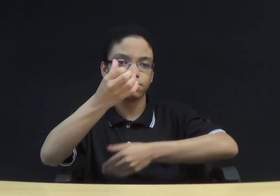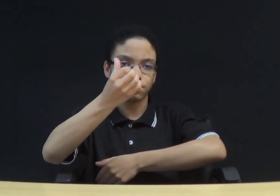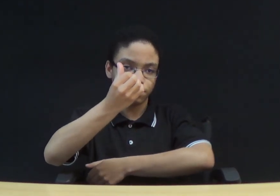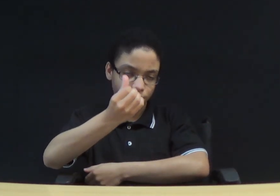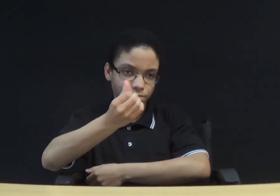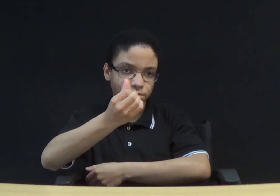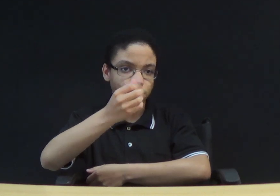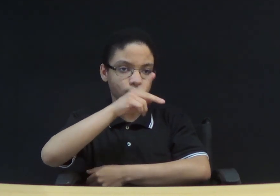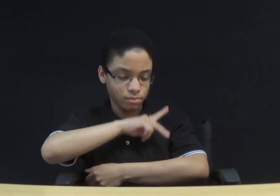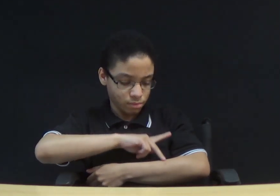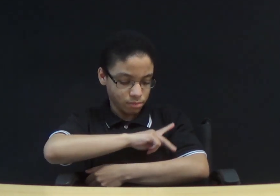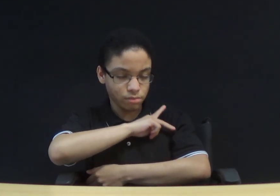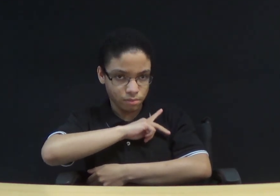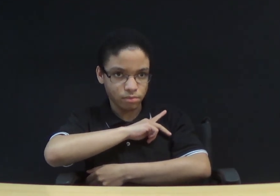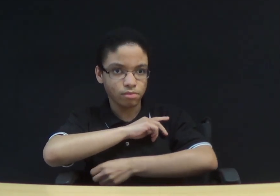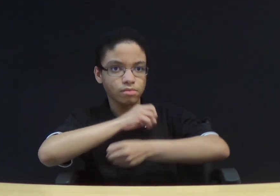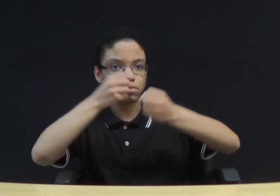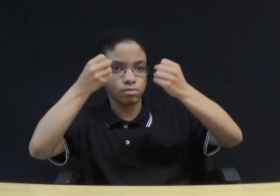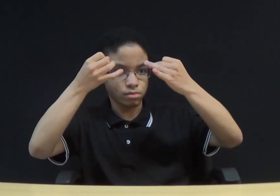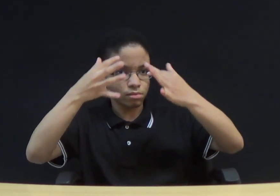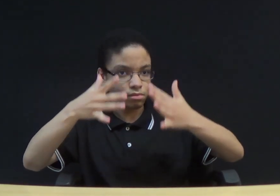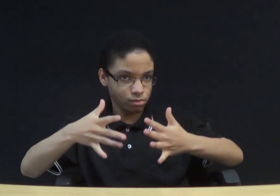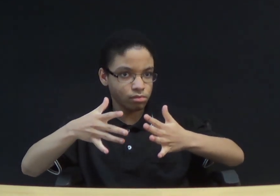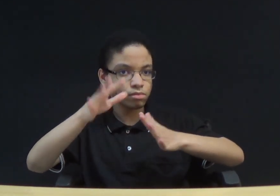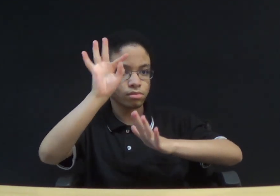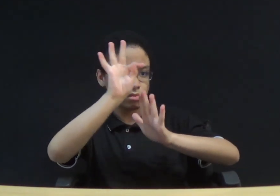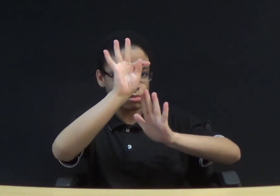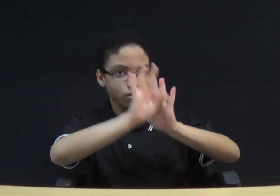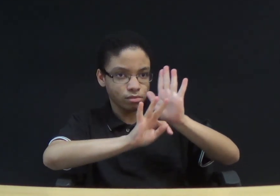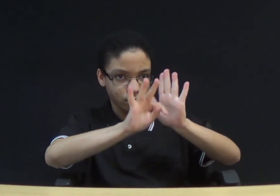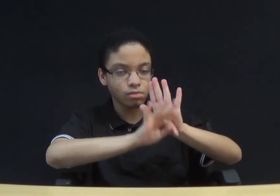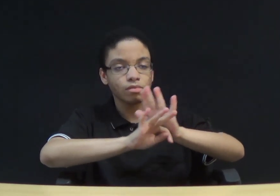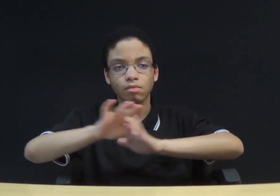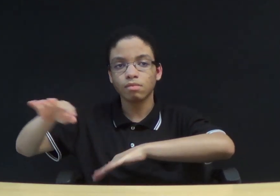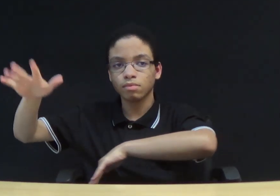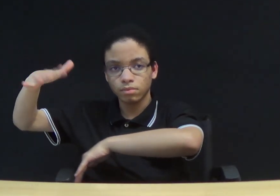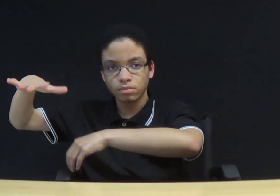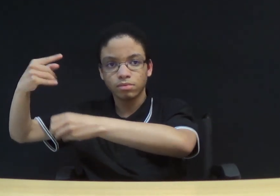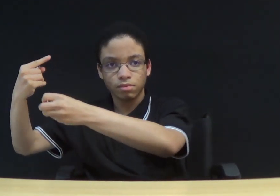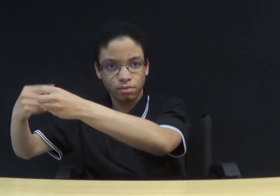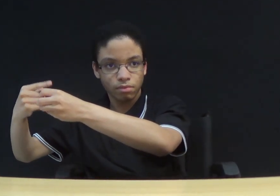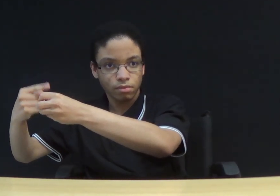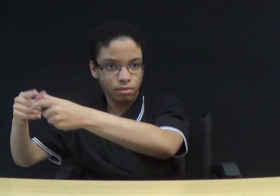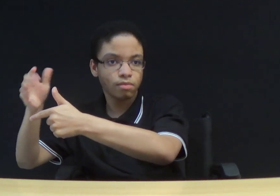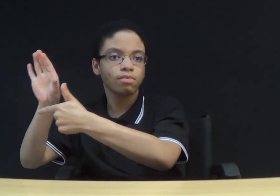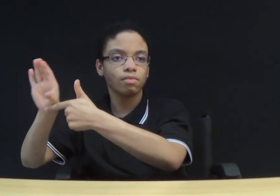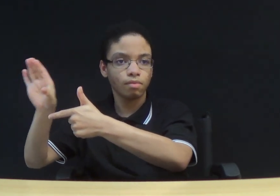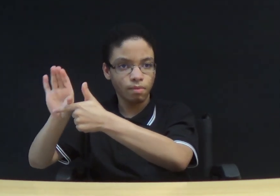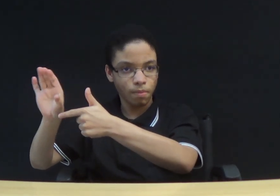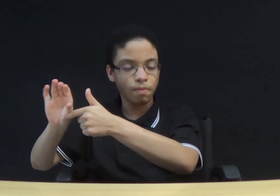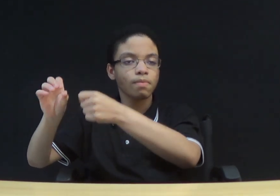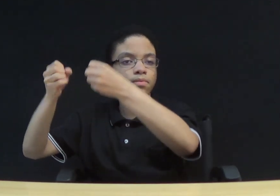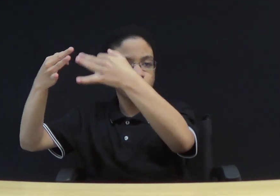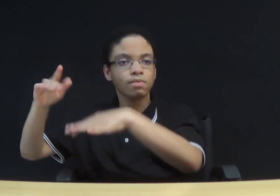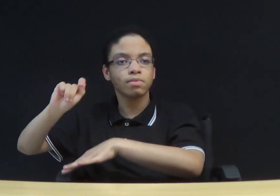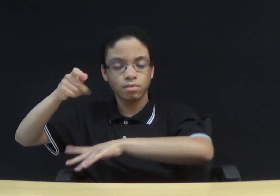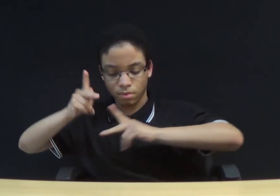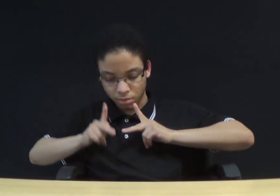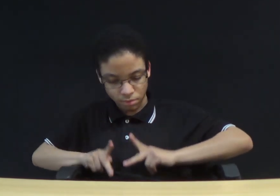Paulo escreveu essa passagem ao povo de Corinto. Estava falando de sua conduta como servo de Deus. Ele